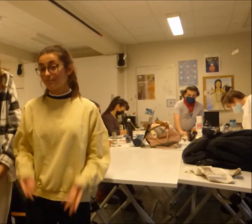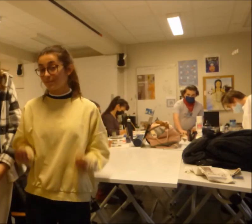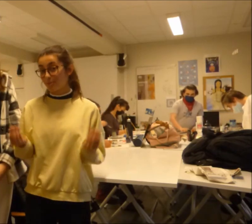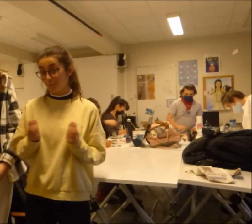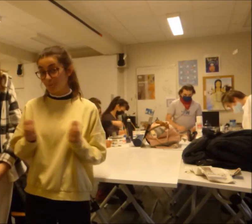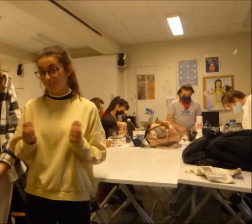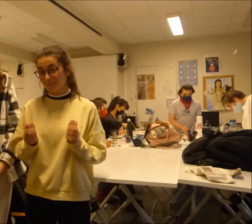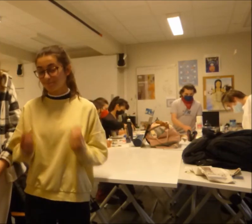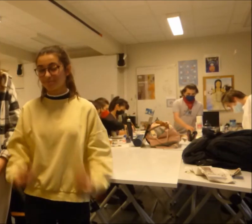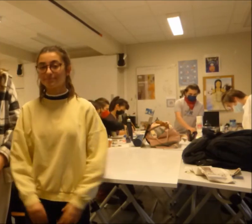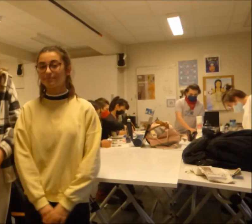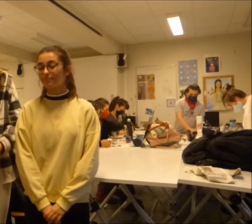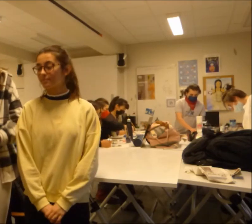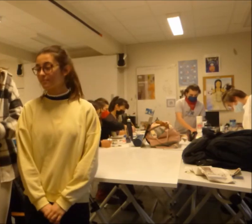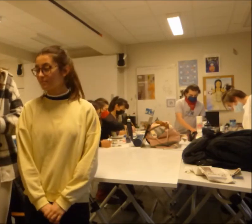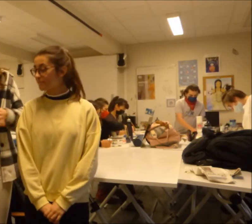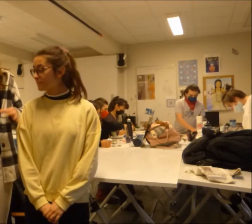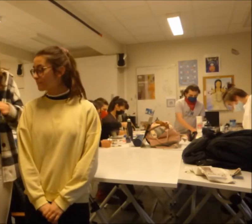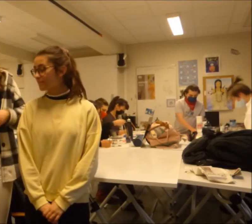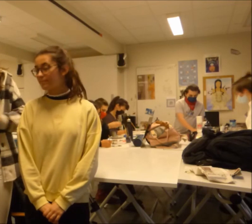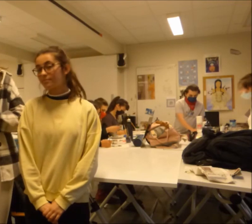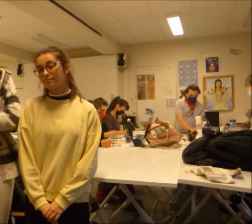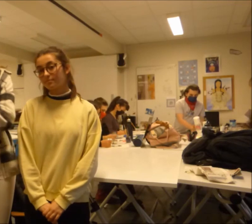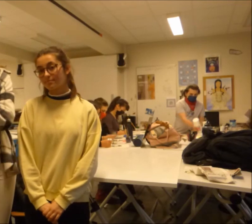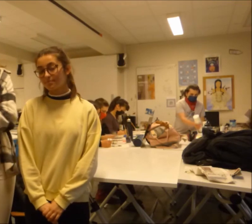Où se déroule l'option ? Dans la salle d'art.